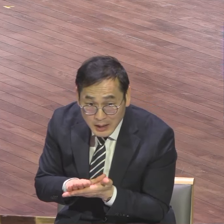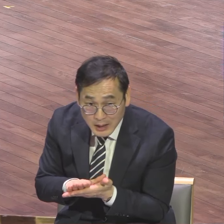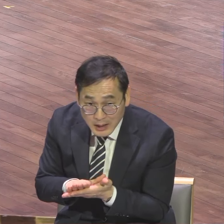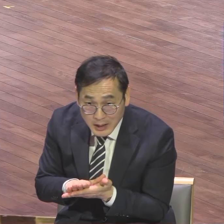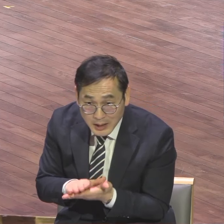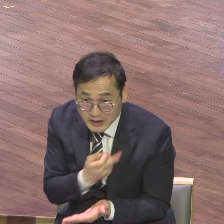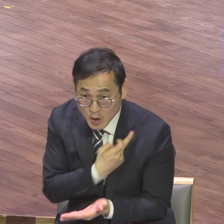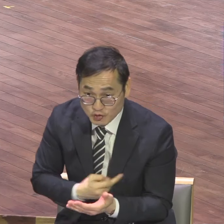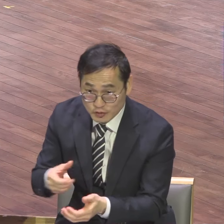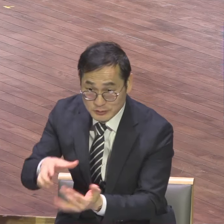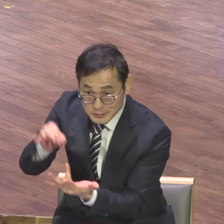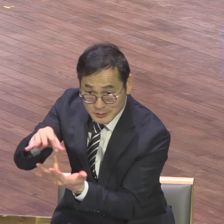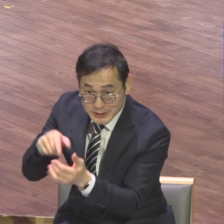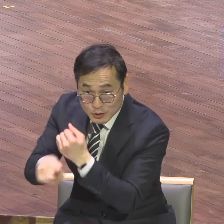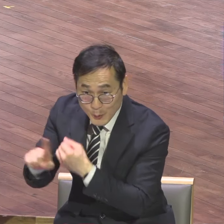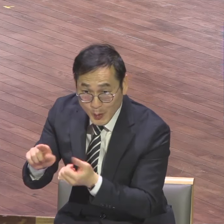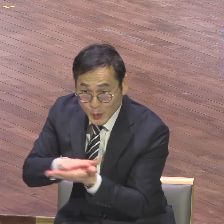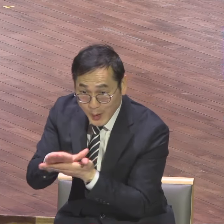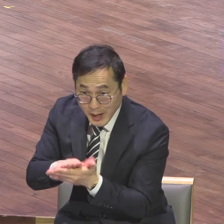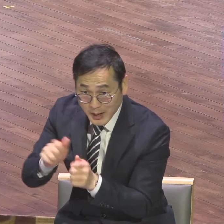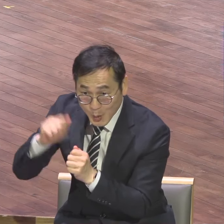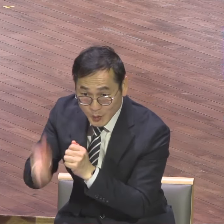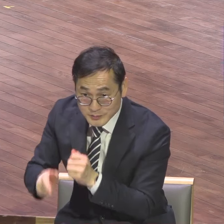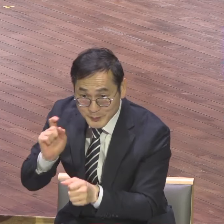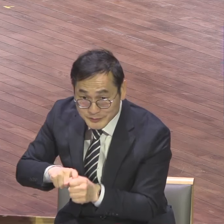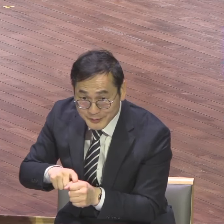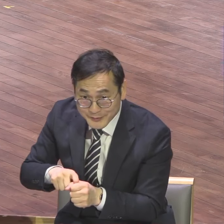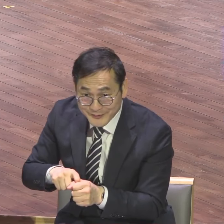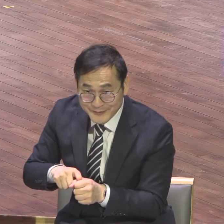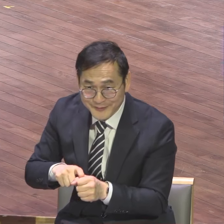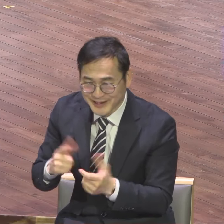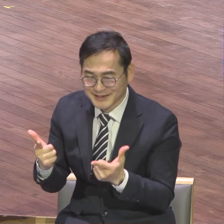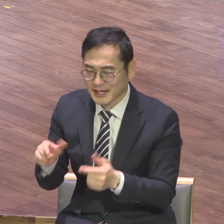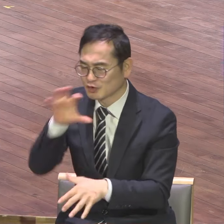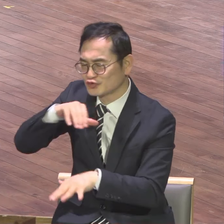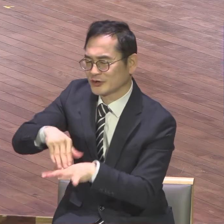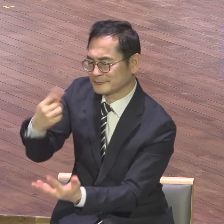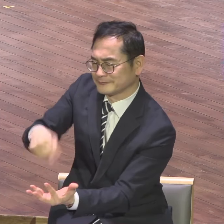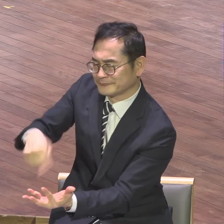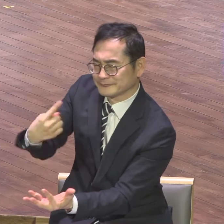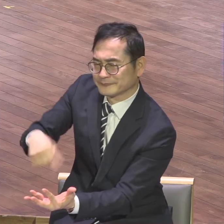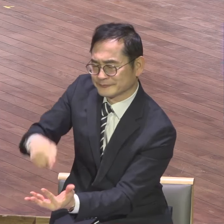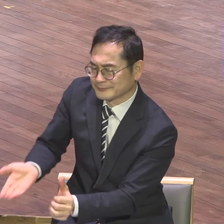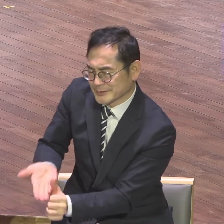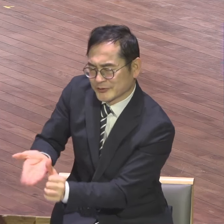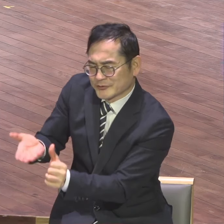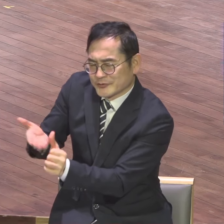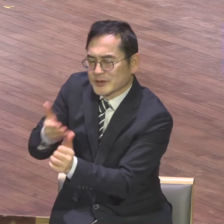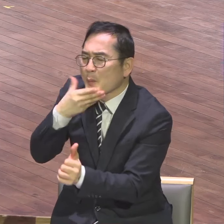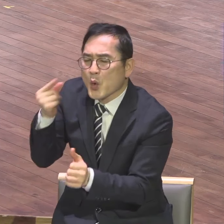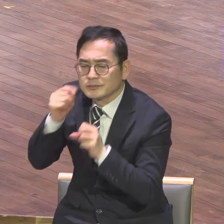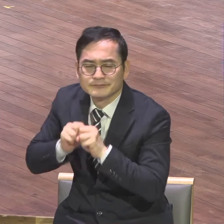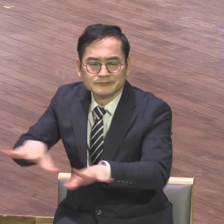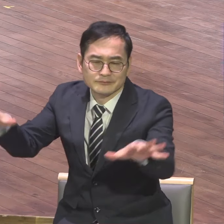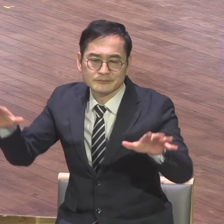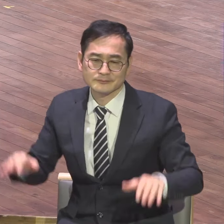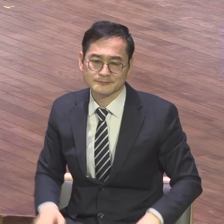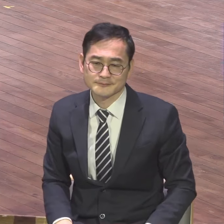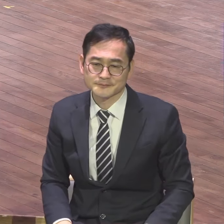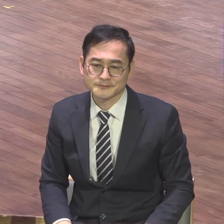예수님이 왜 함께 있겠다는 목적이 뭐요 요 놈들 내가 훈련시켜야 되겠다 그렇지요 훈련의 의미가 있죠 훈련 예수님께서는 함께